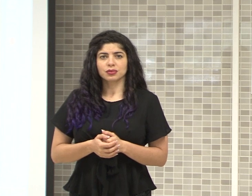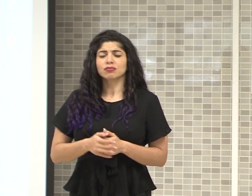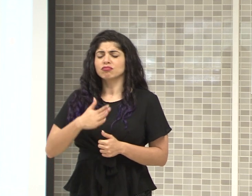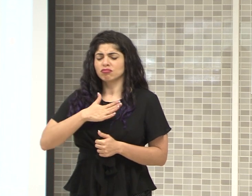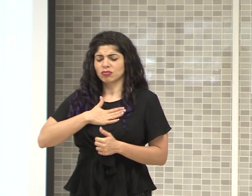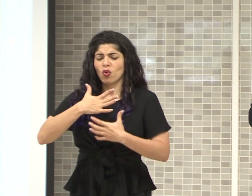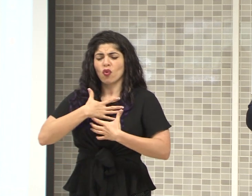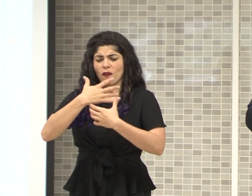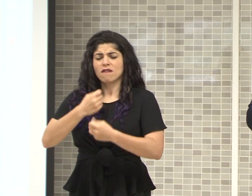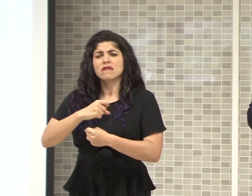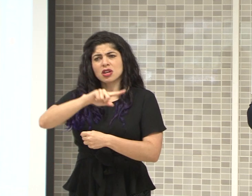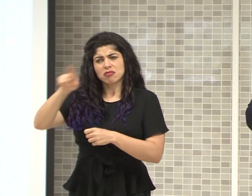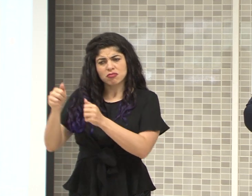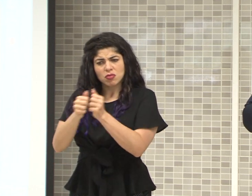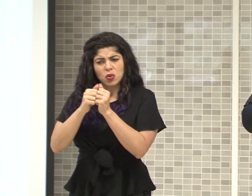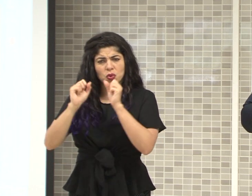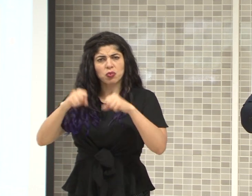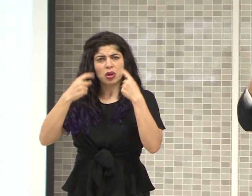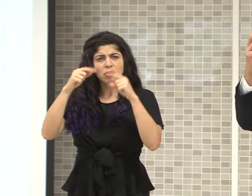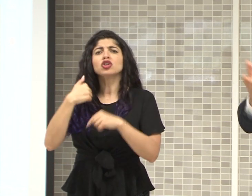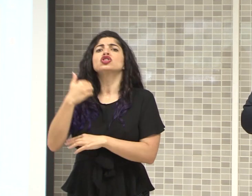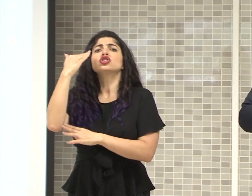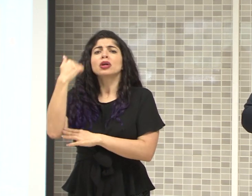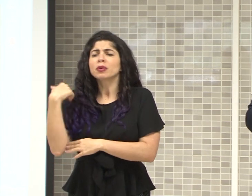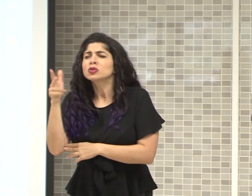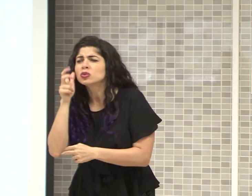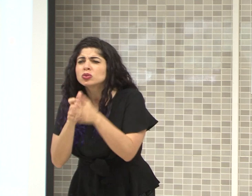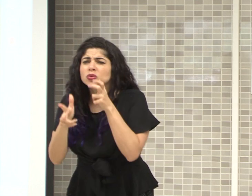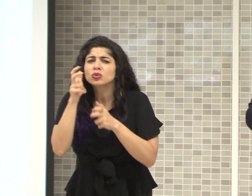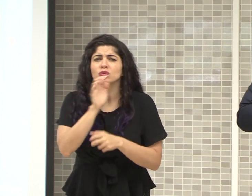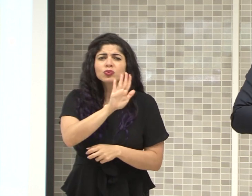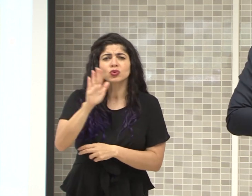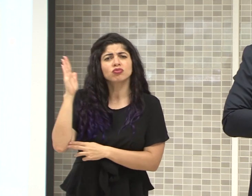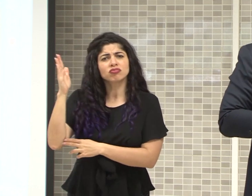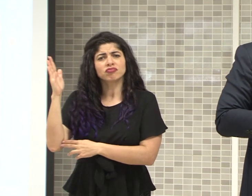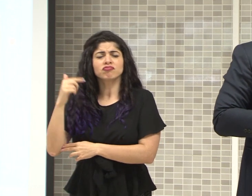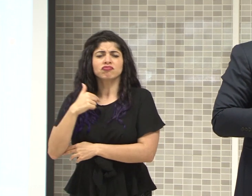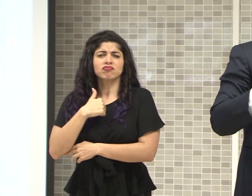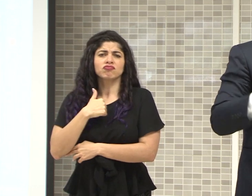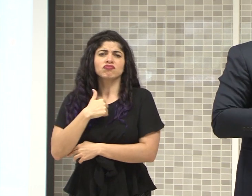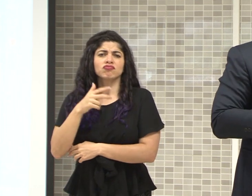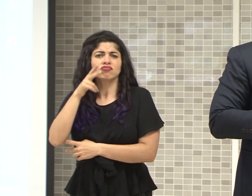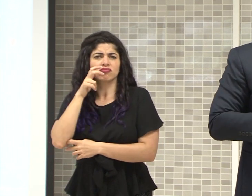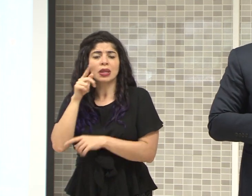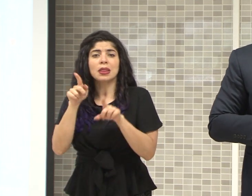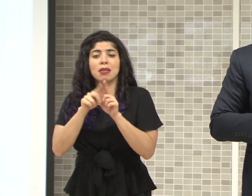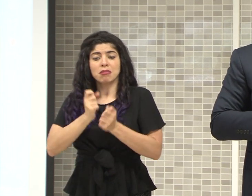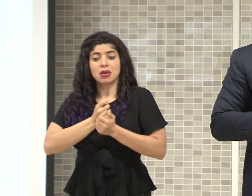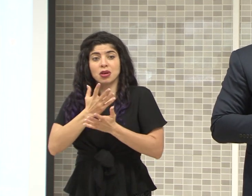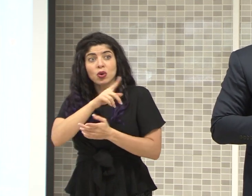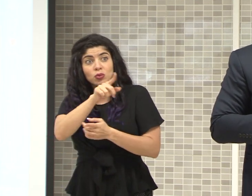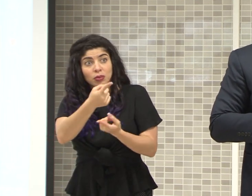Confío en que lo vamos a hacer. Lo sé porque lo escuché en sus intervenciones, y en la manifestación de su